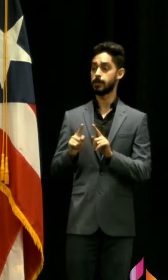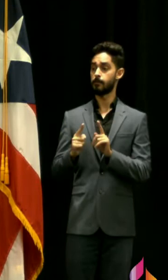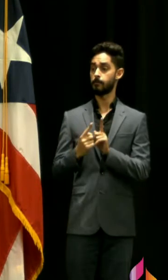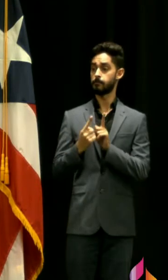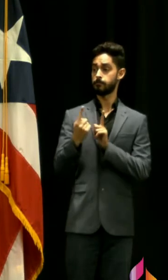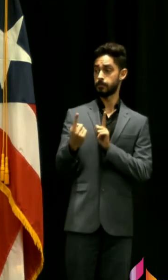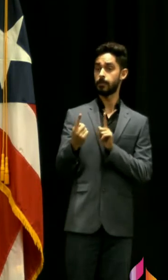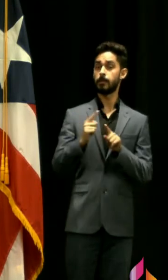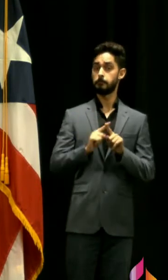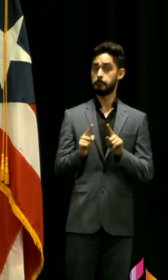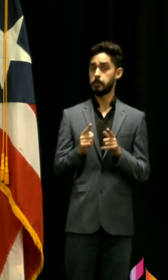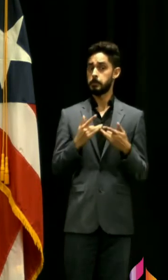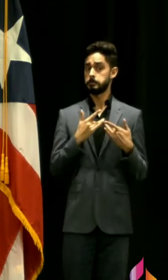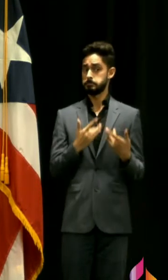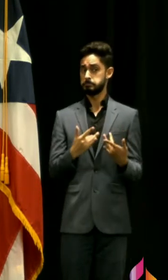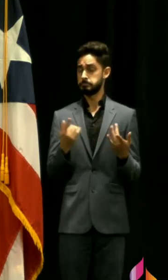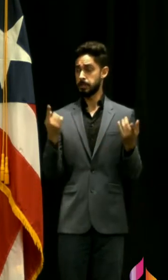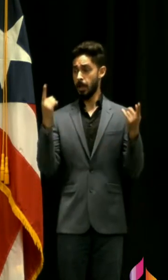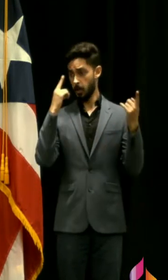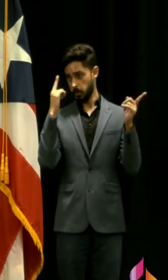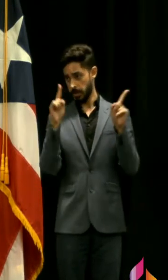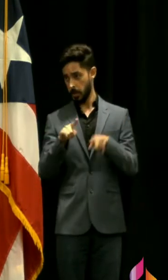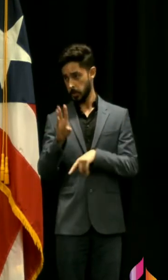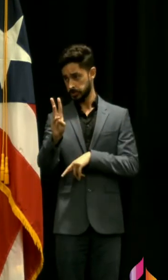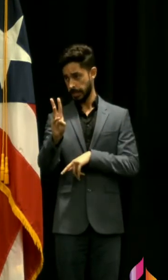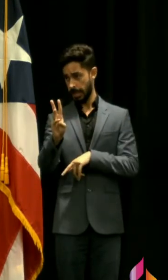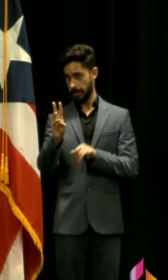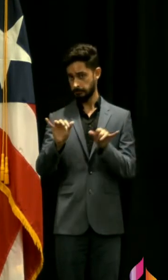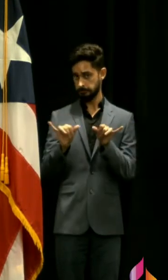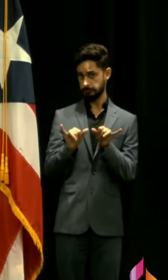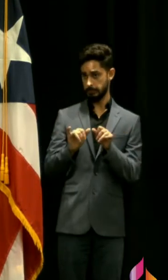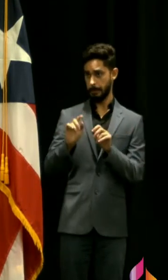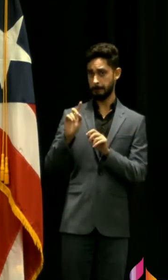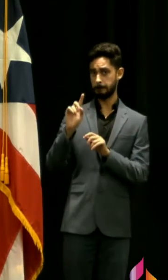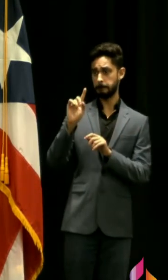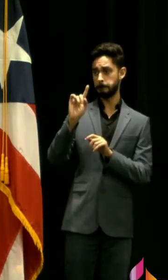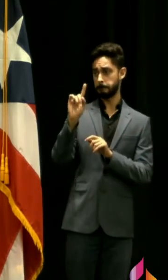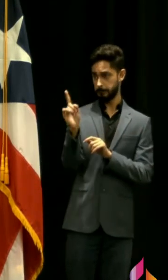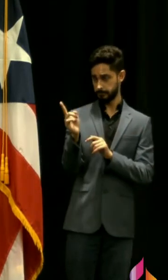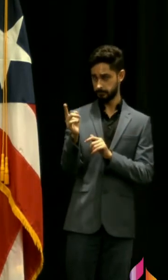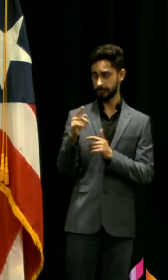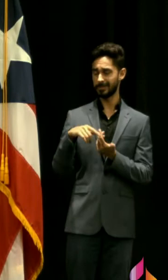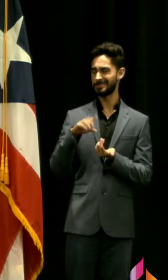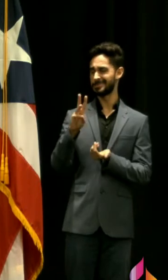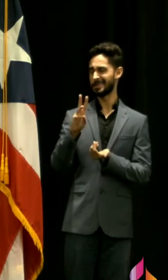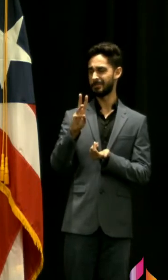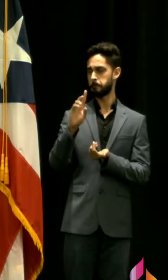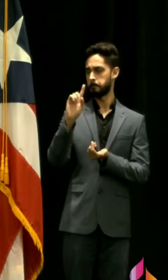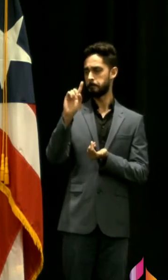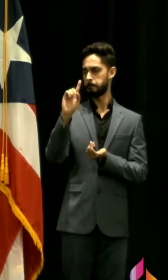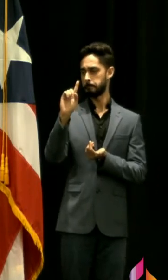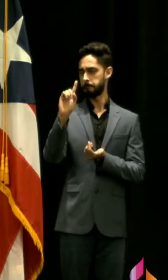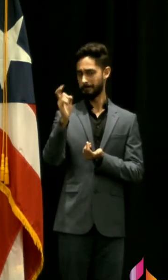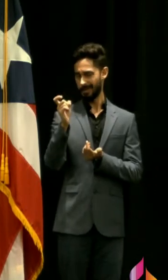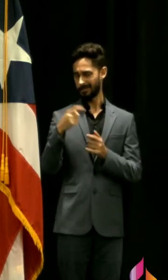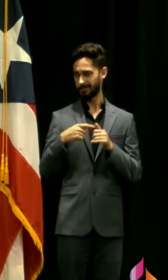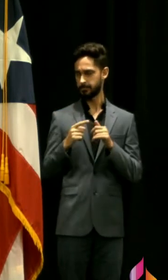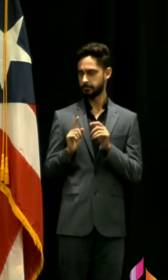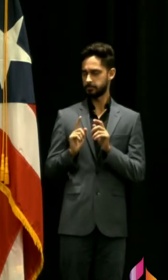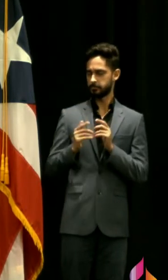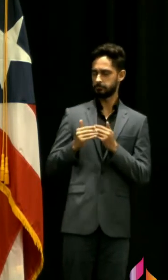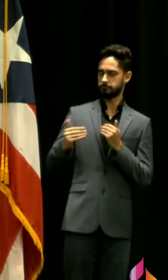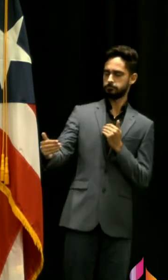son seis vi que en la asamblea legislativa el secretario o su representante